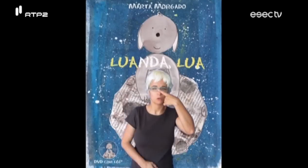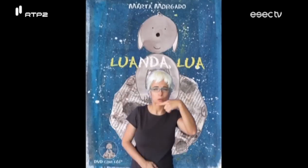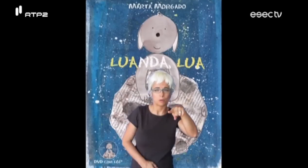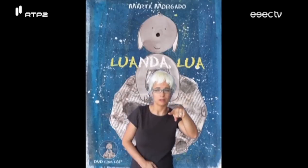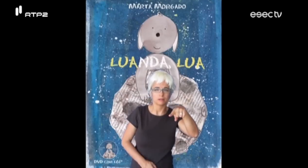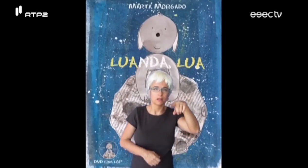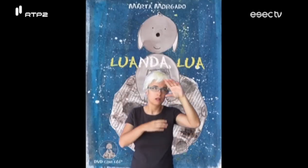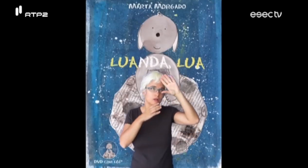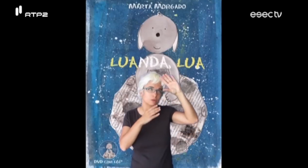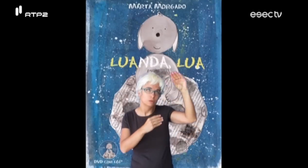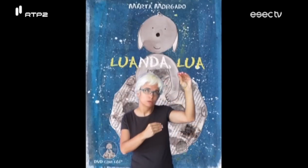Luanda Lua